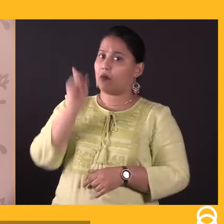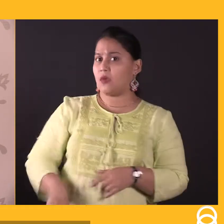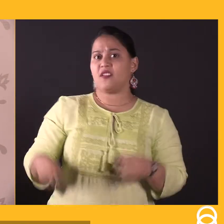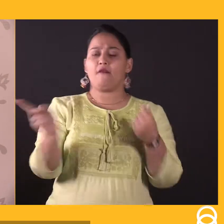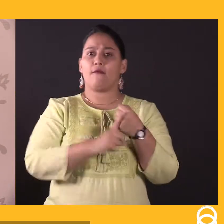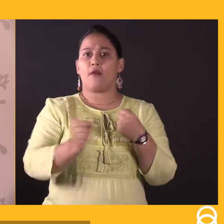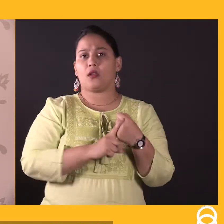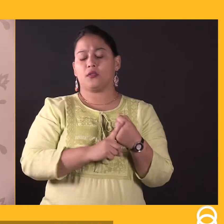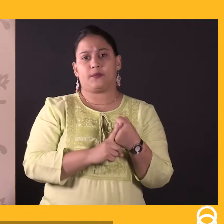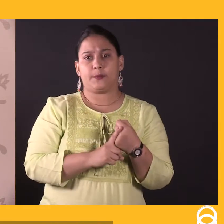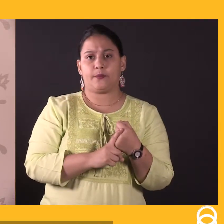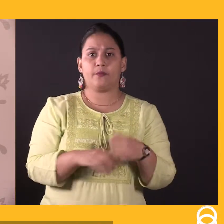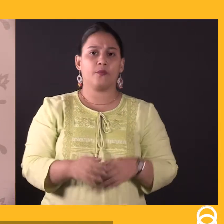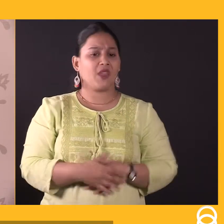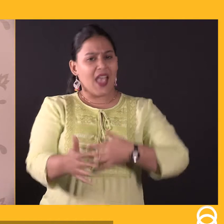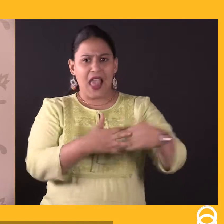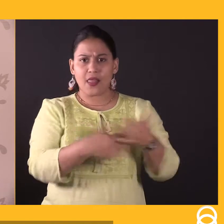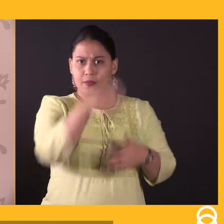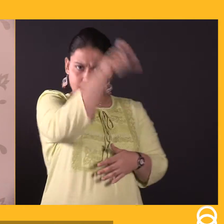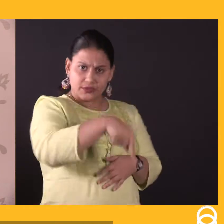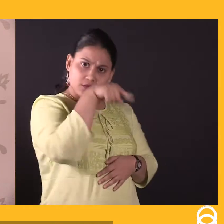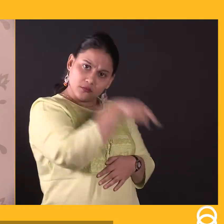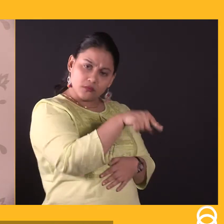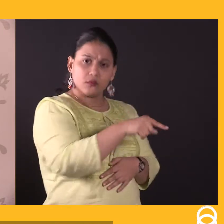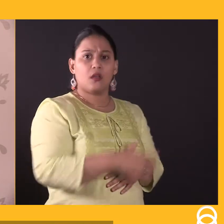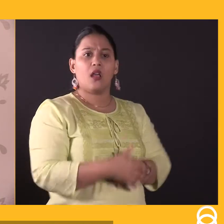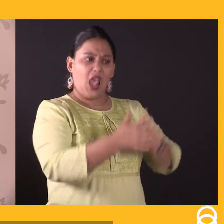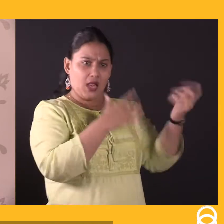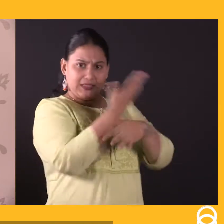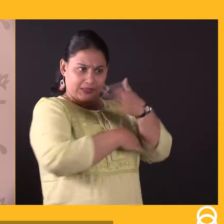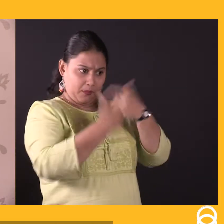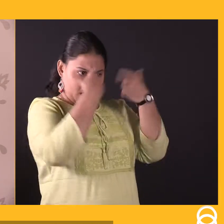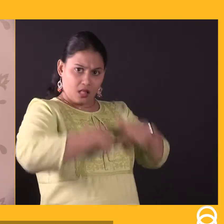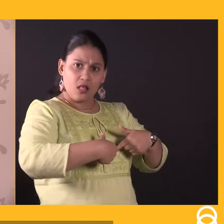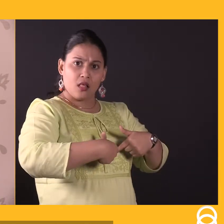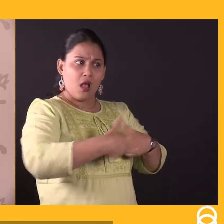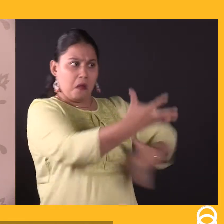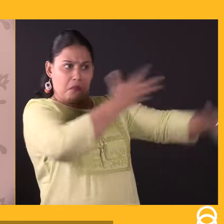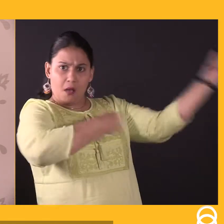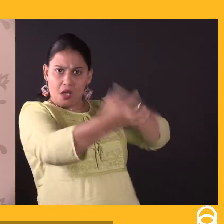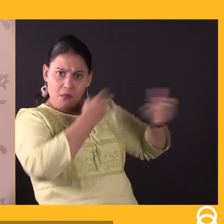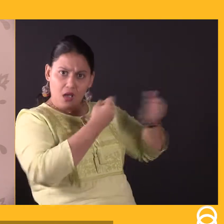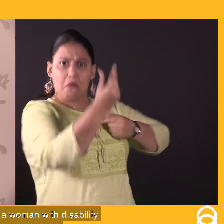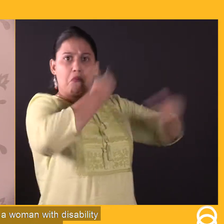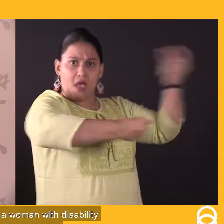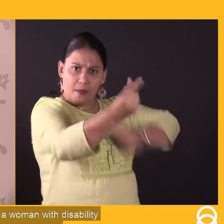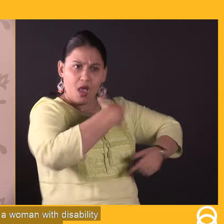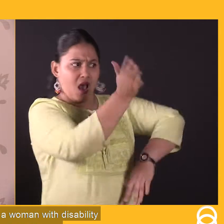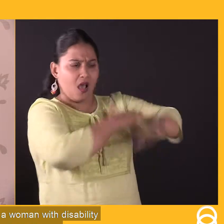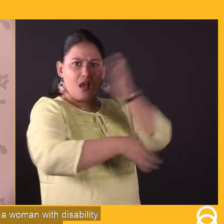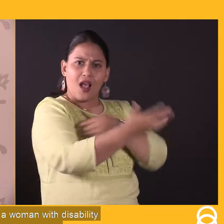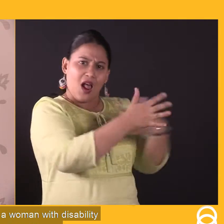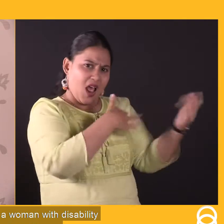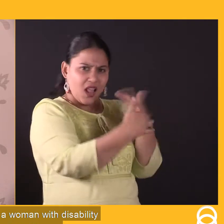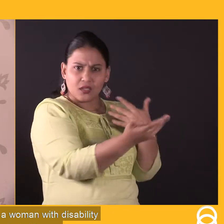और दंडनिय अगर कोई व्यक्ति विकलांग व्यक्ति के उपर हमला करता है या किसी